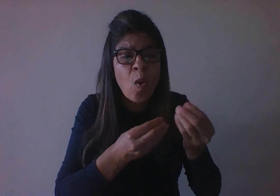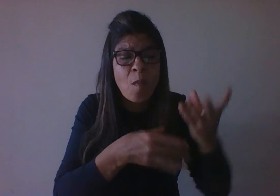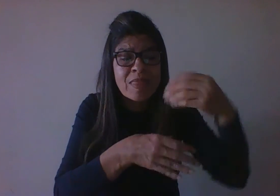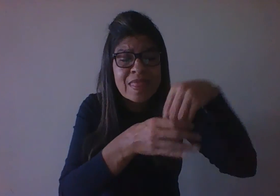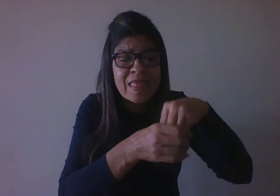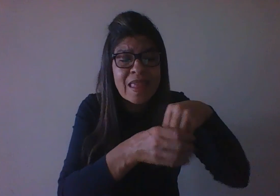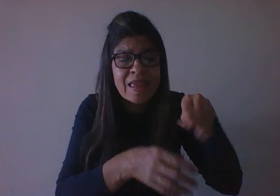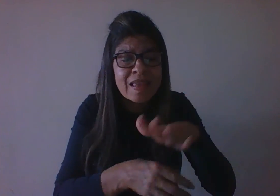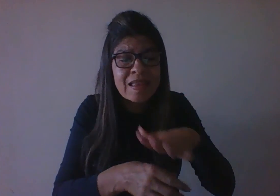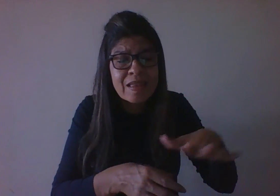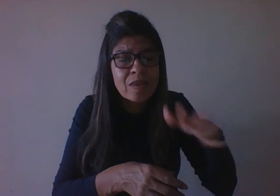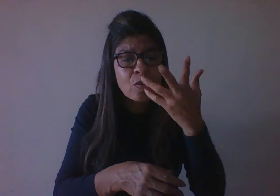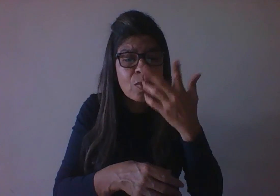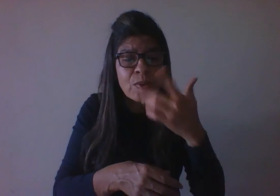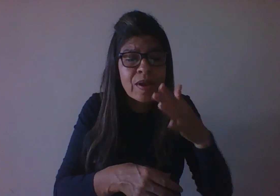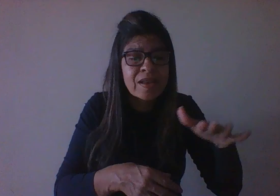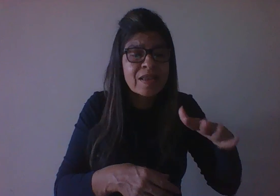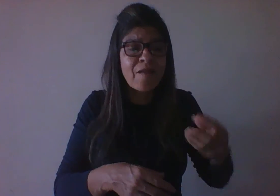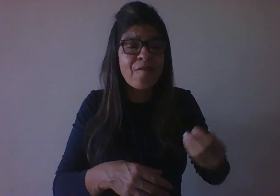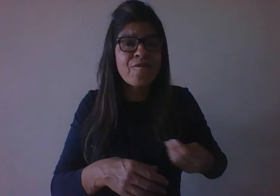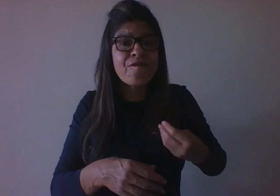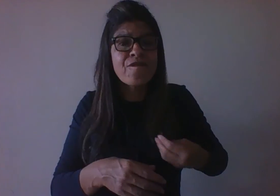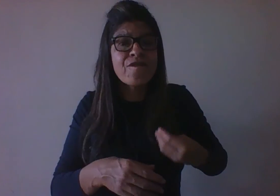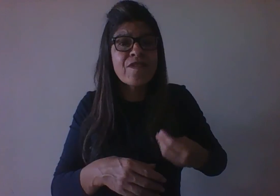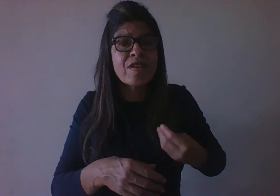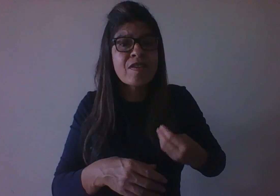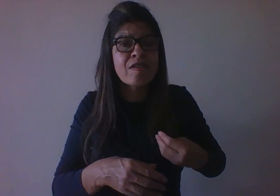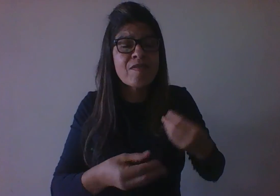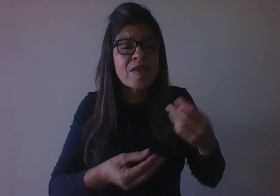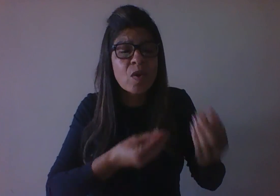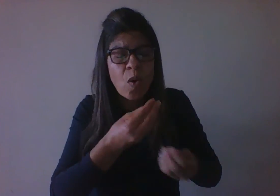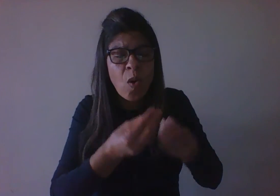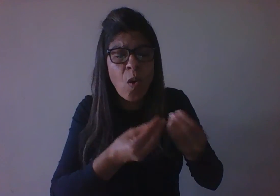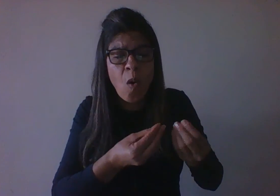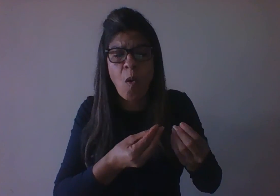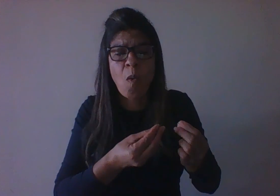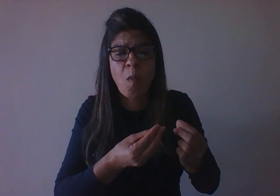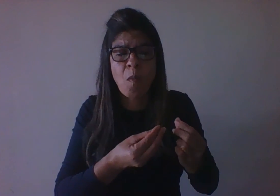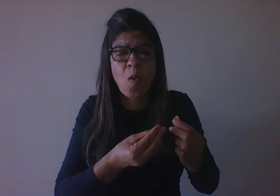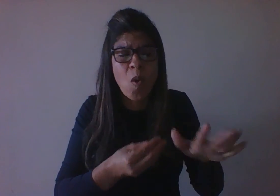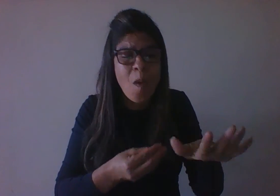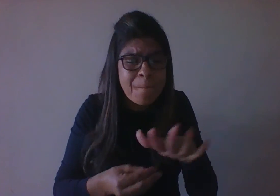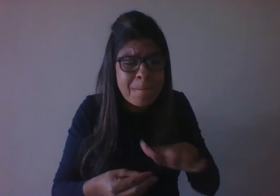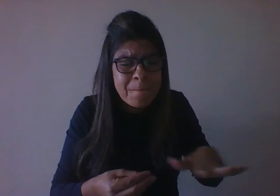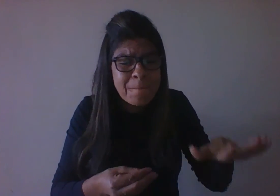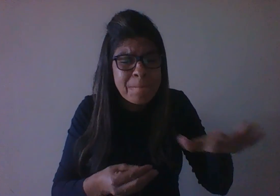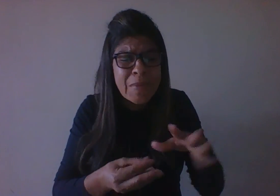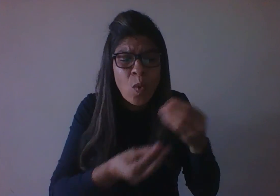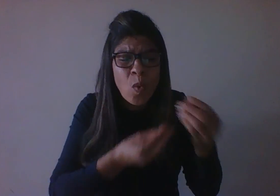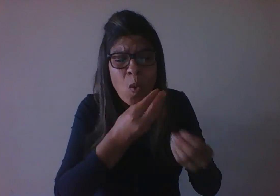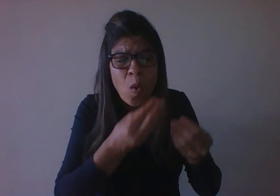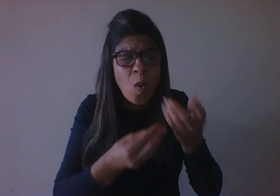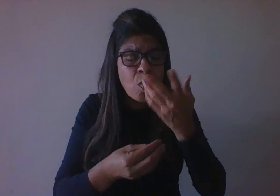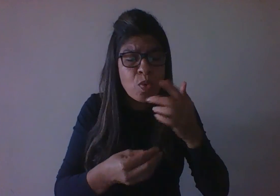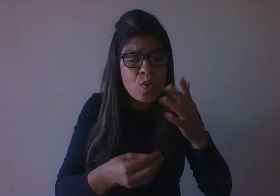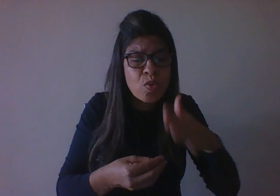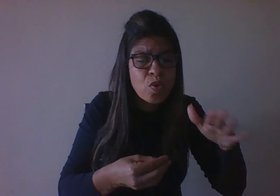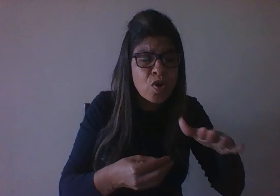visto que não dá para dissociar como os comportamentalistas fazem o comportamento do